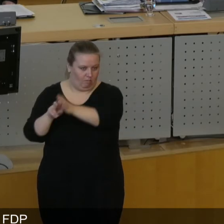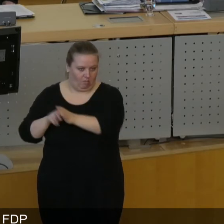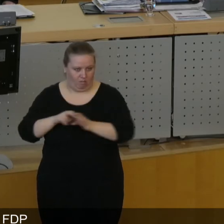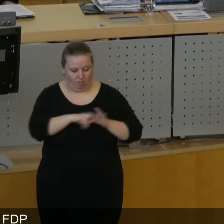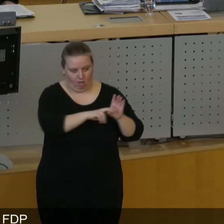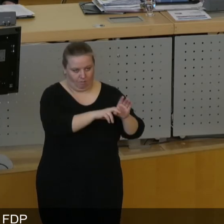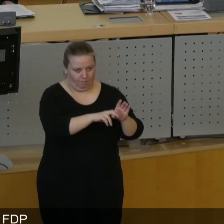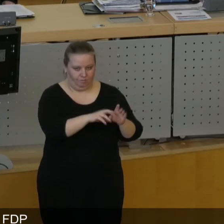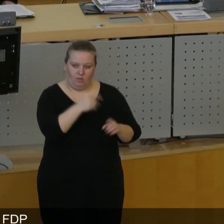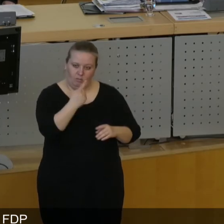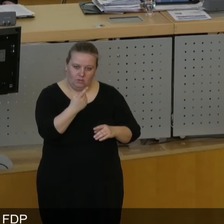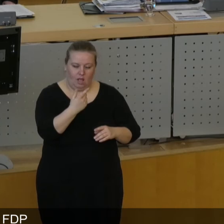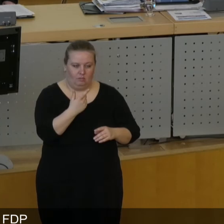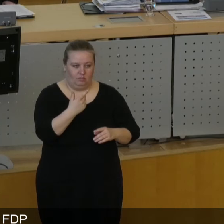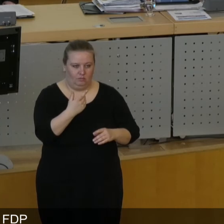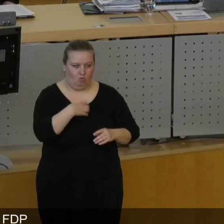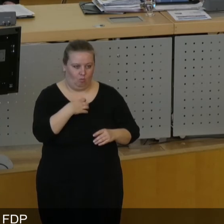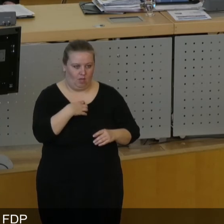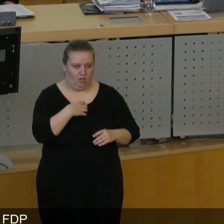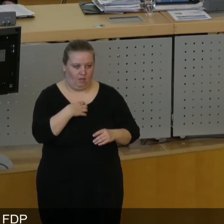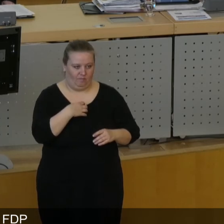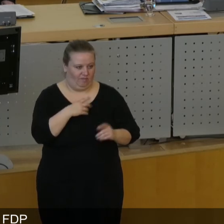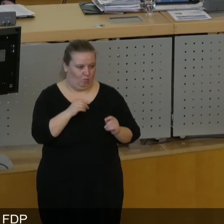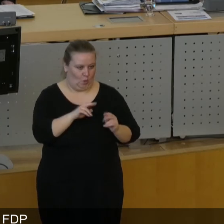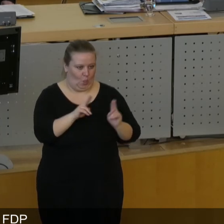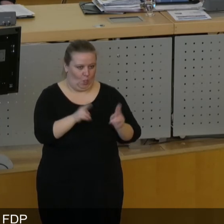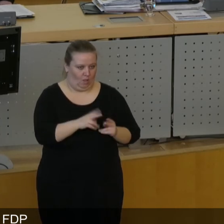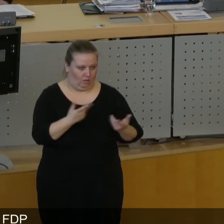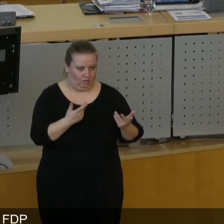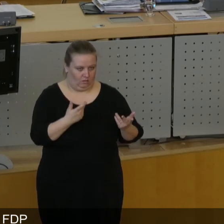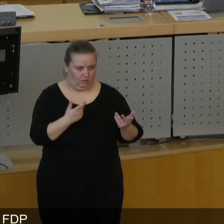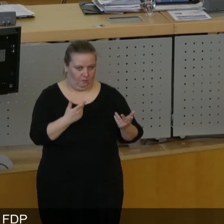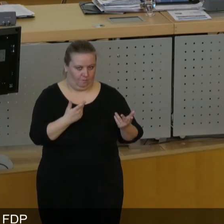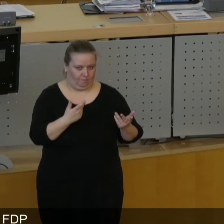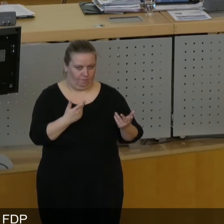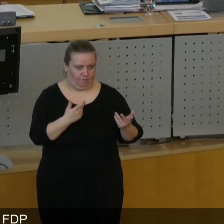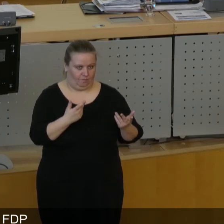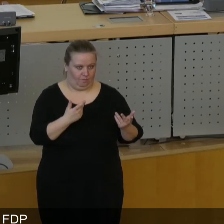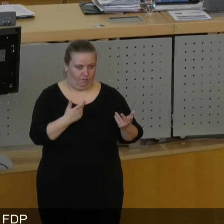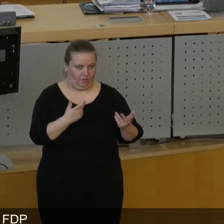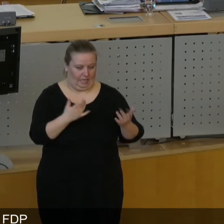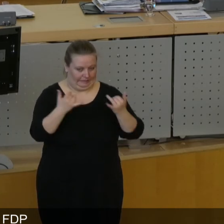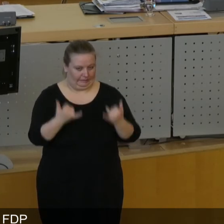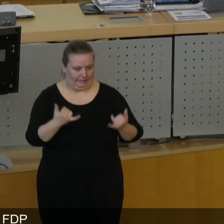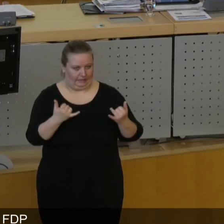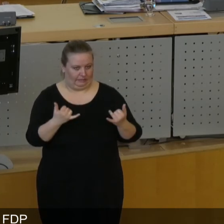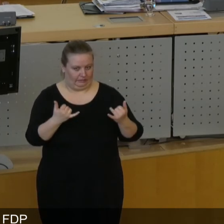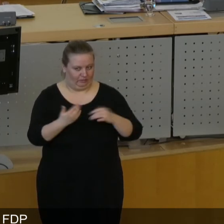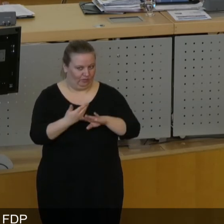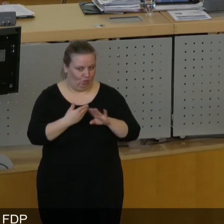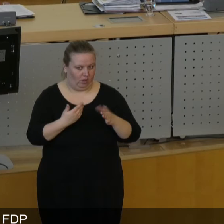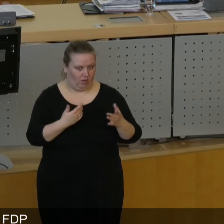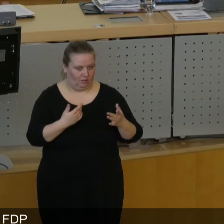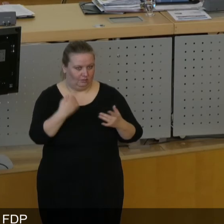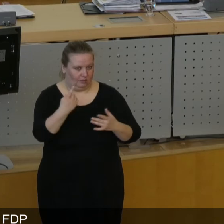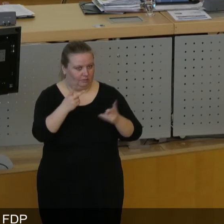haben Sie aber eine viel, viel geringere Bedeutung nur noch, als vorher, als